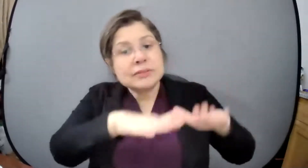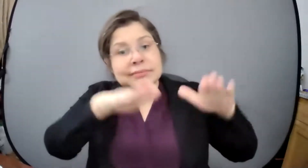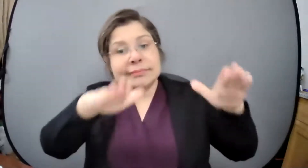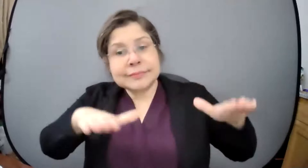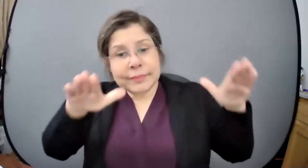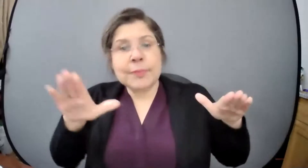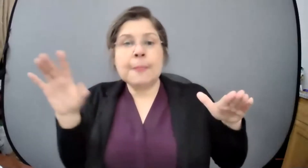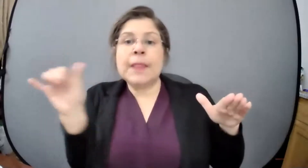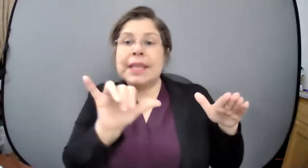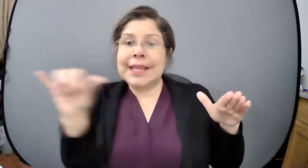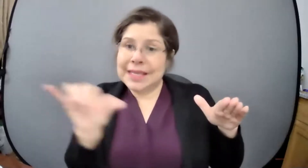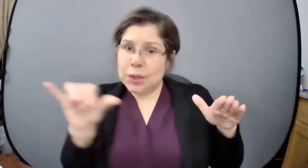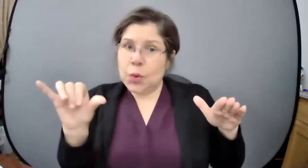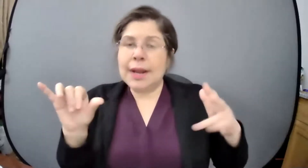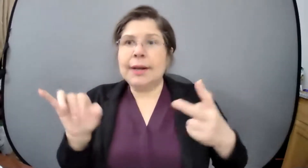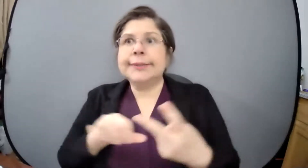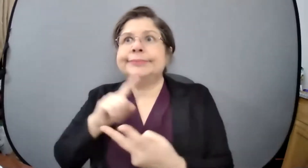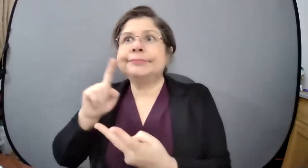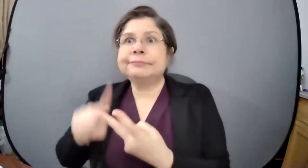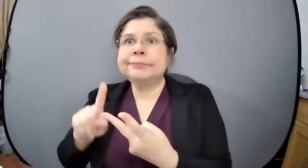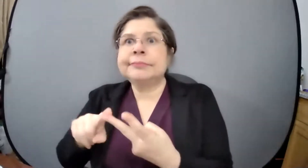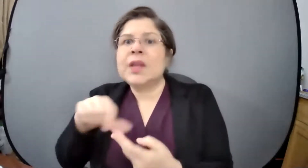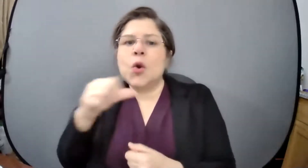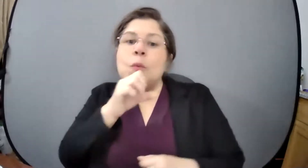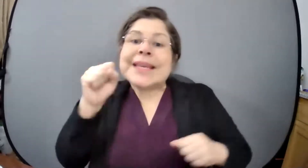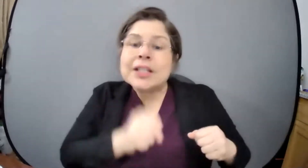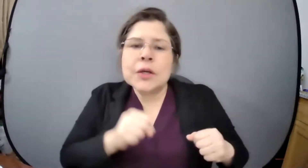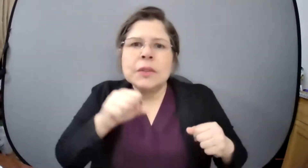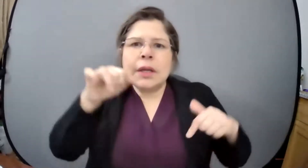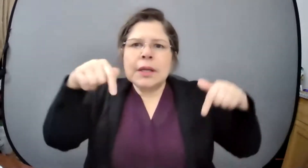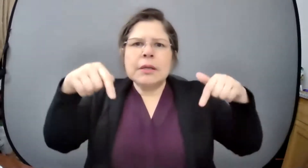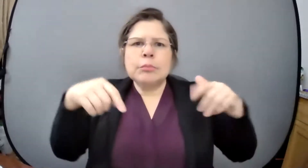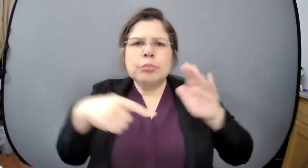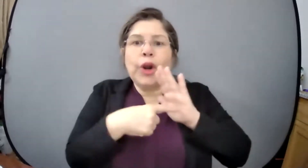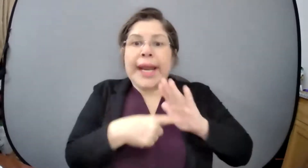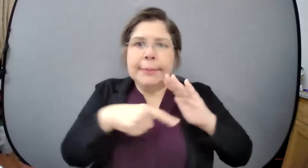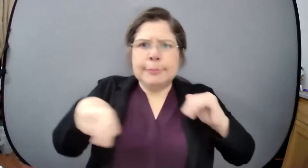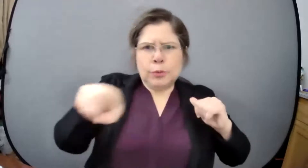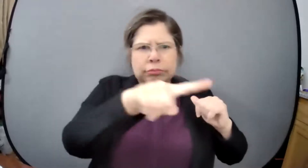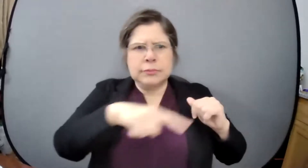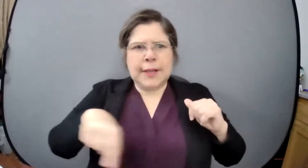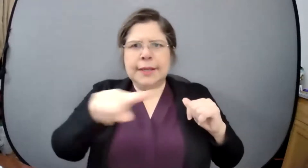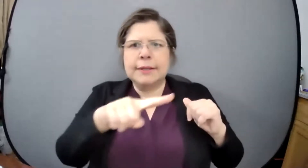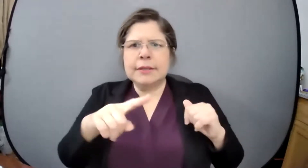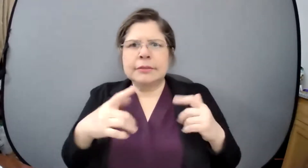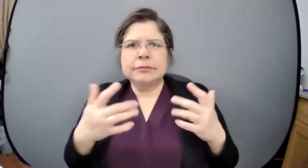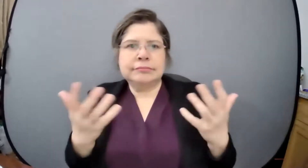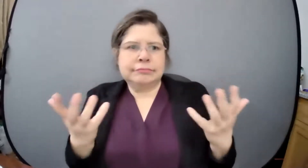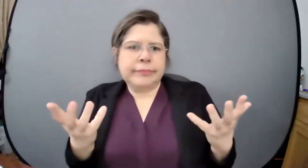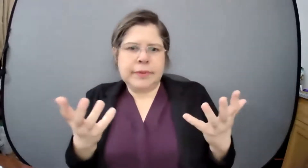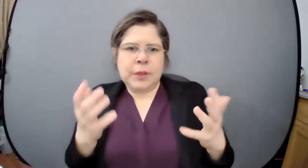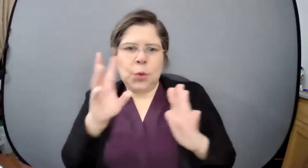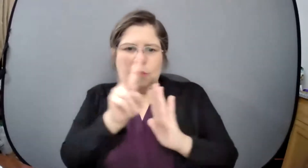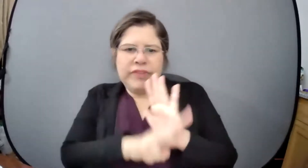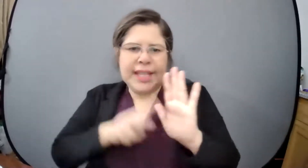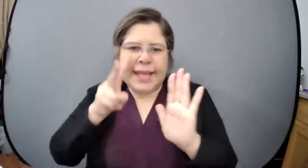me gustaría eso mismo que estamos haciendo aquí que se viera en un video se parpara y que lo explicaran un niño cómo lo ve pues este